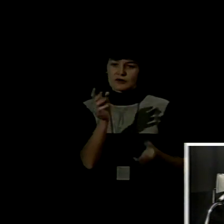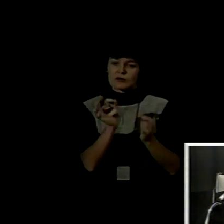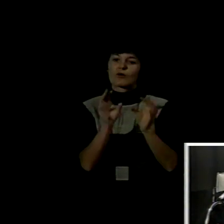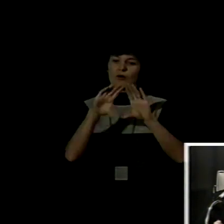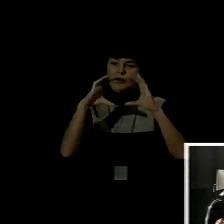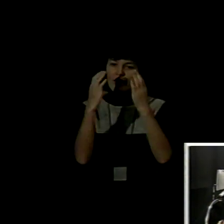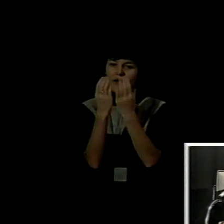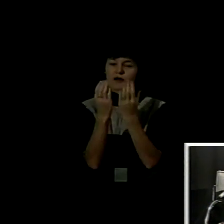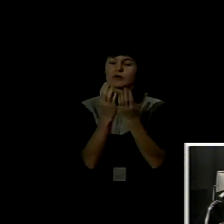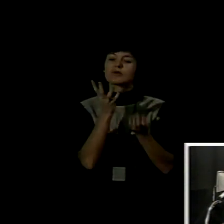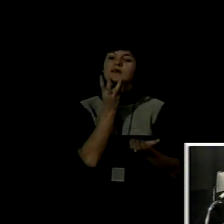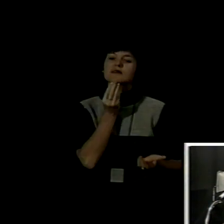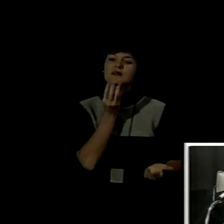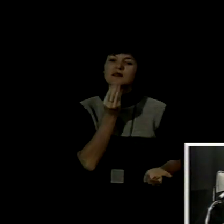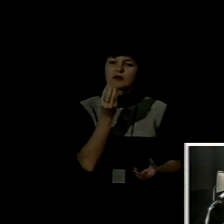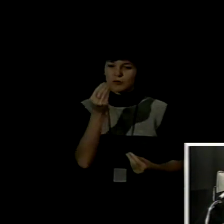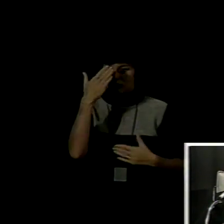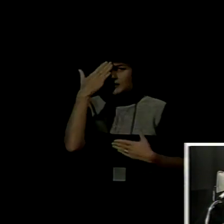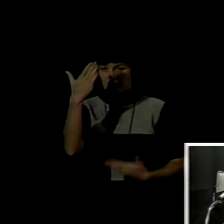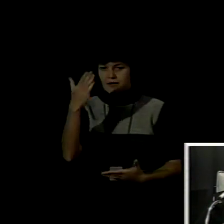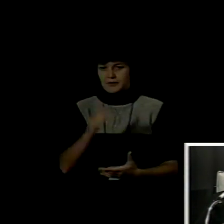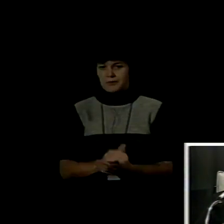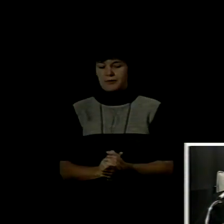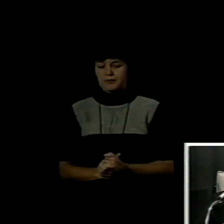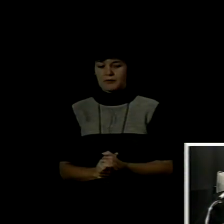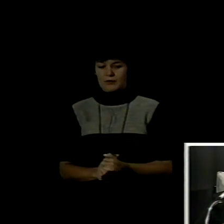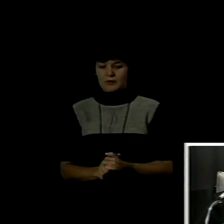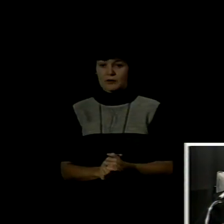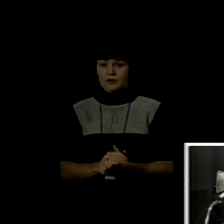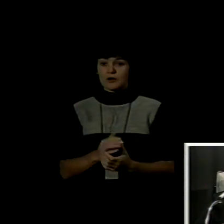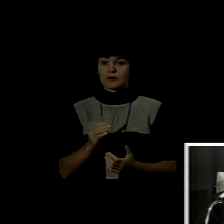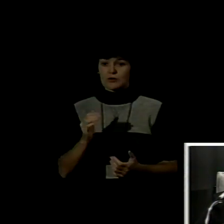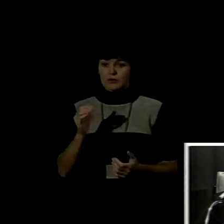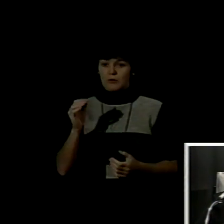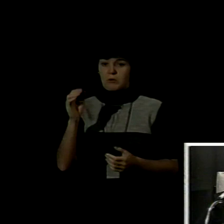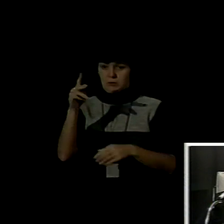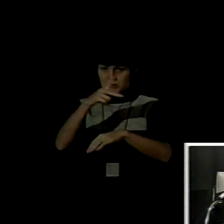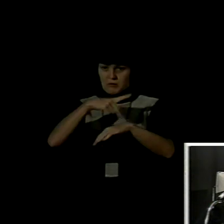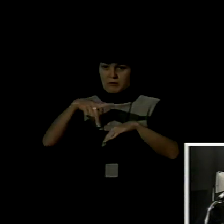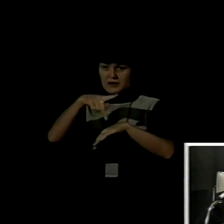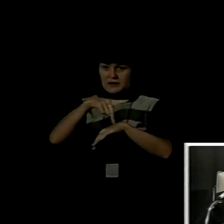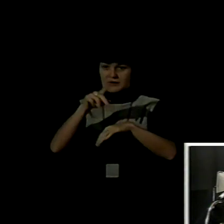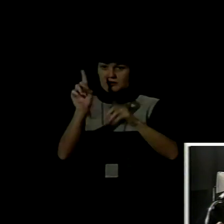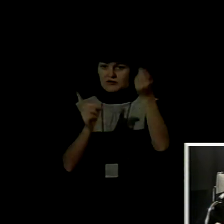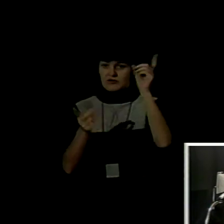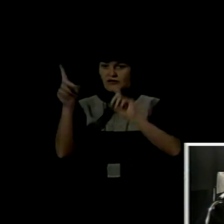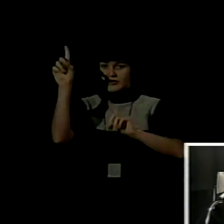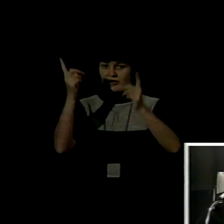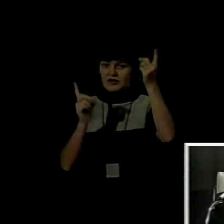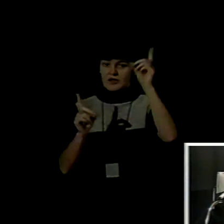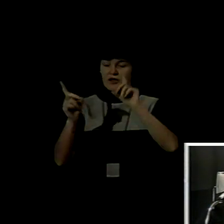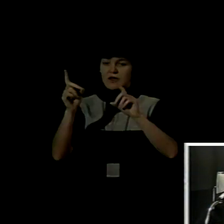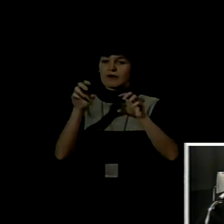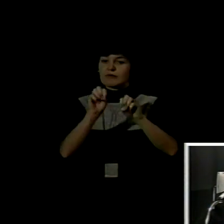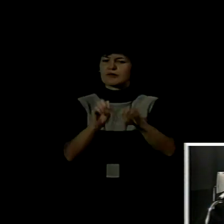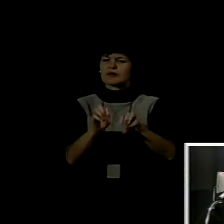En nuestro país, la educación en general ha tenido criterios